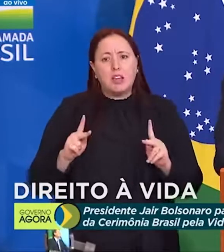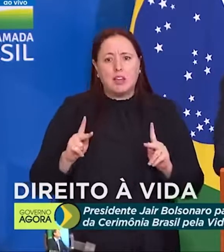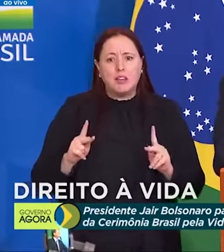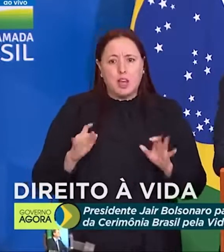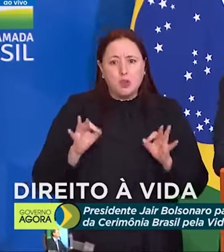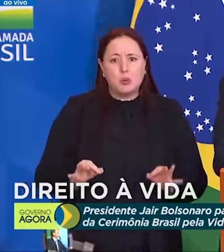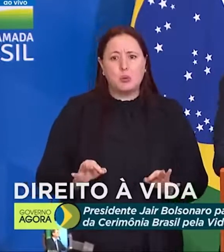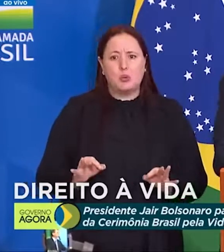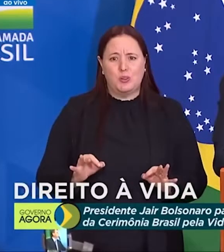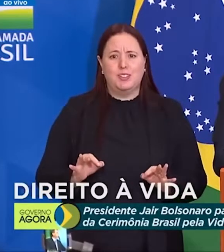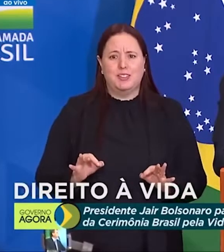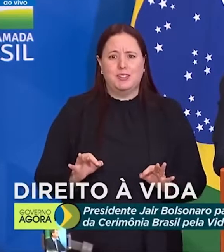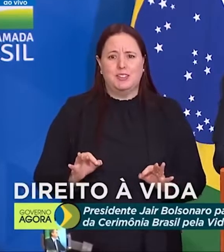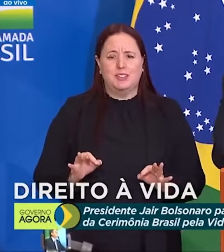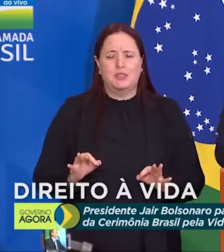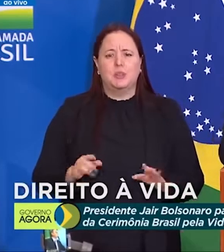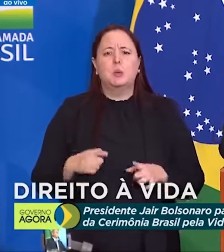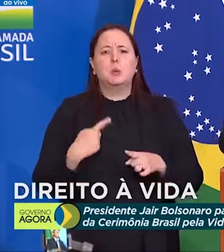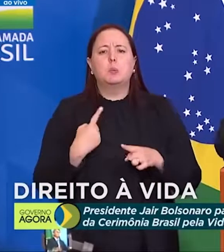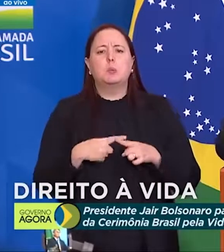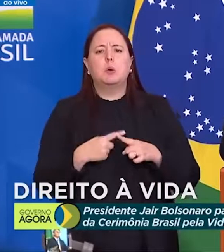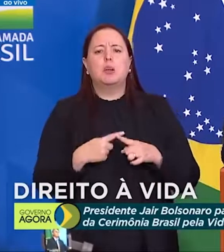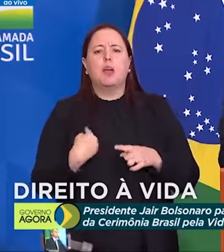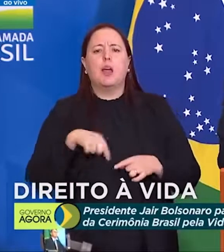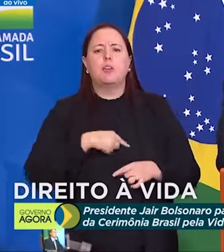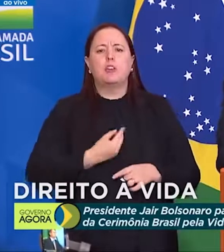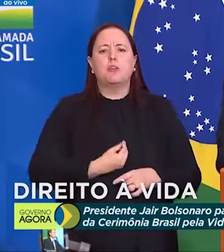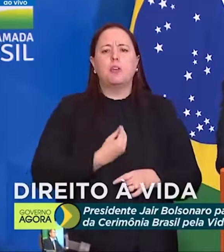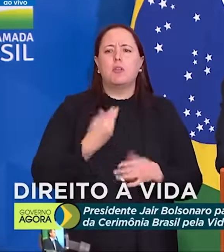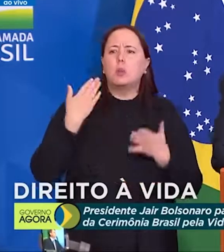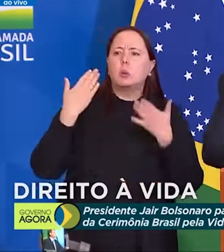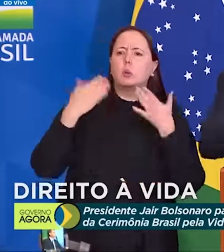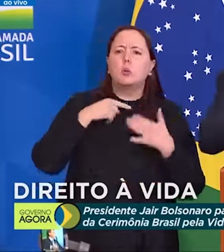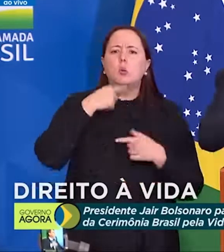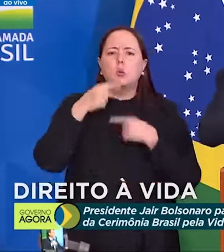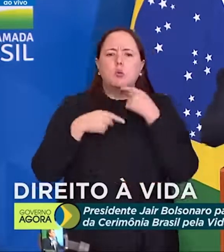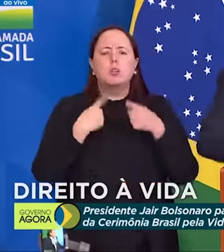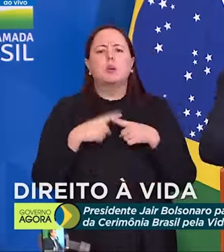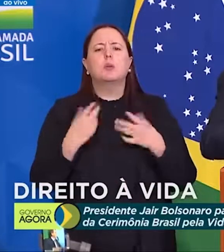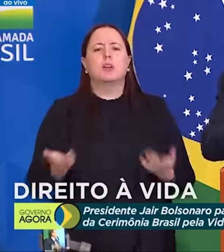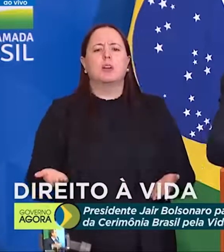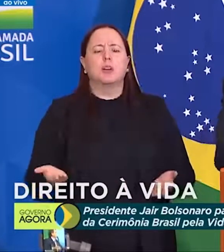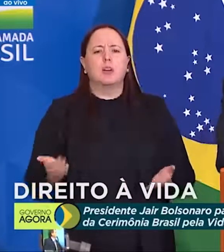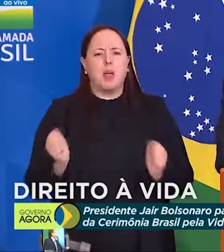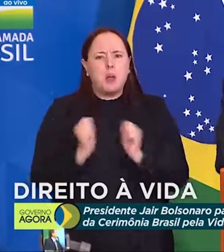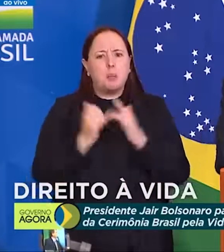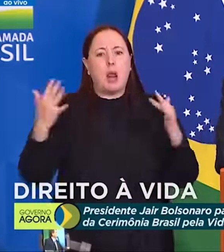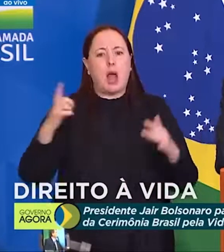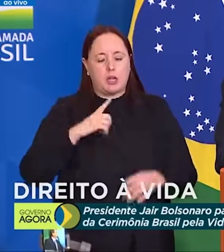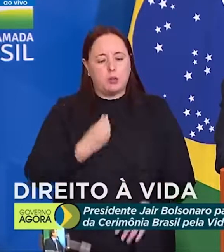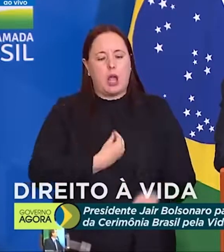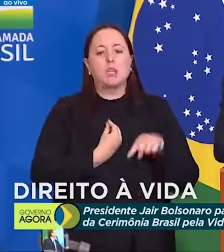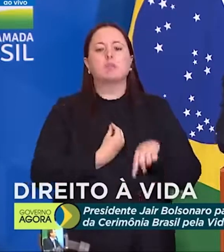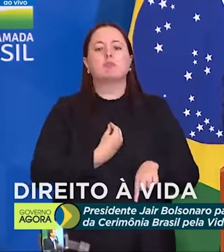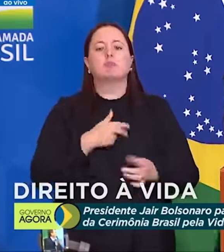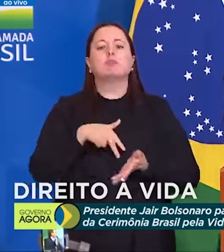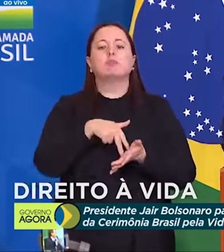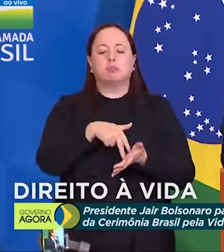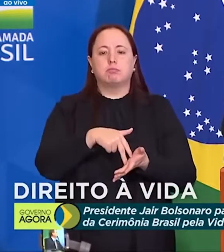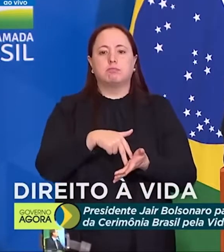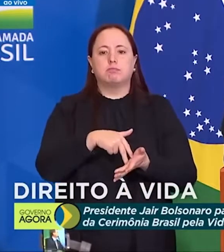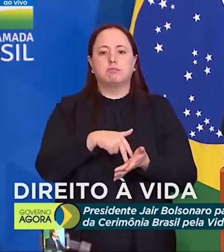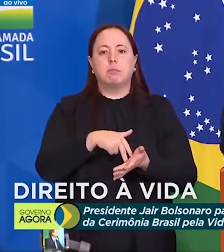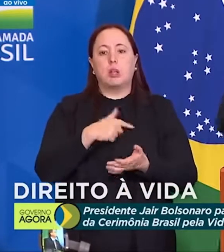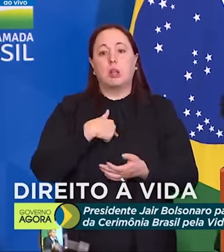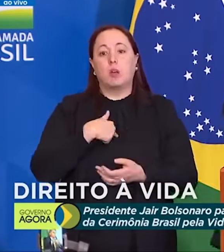isso? Por que vivemos na incerteza? É um milagre isso aqui, sobreviver uma